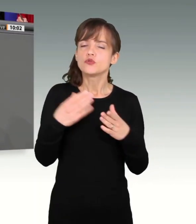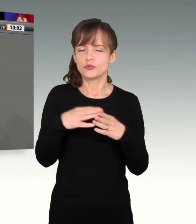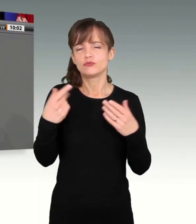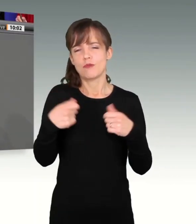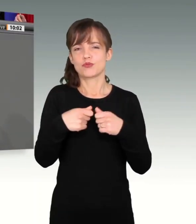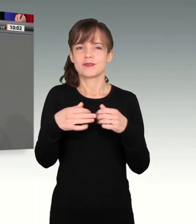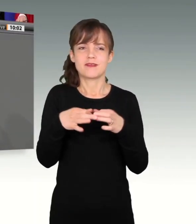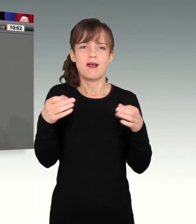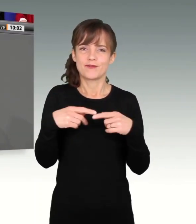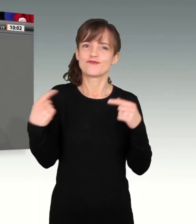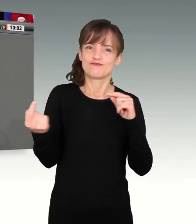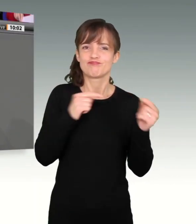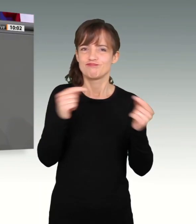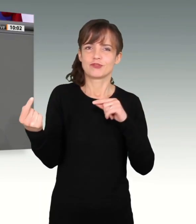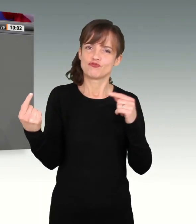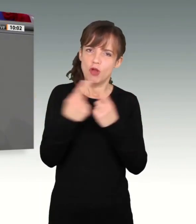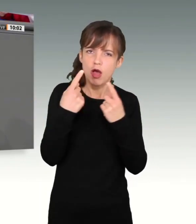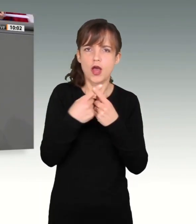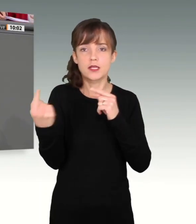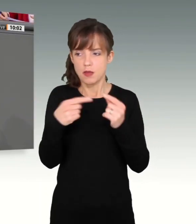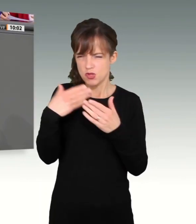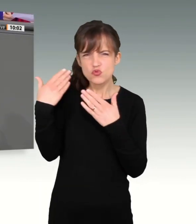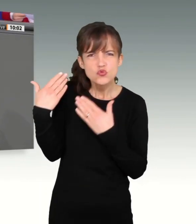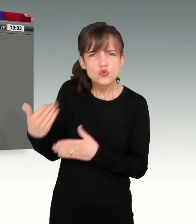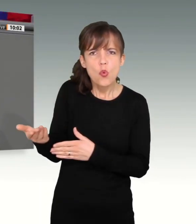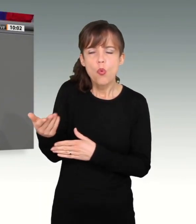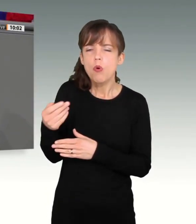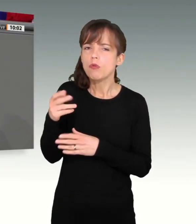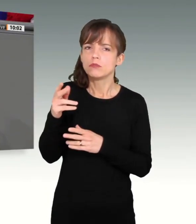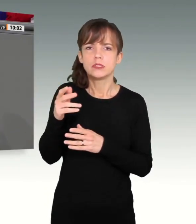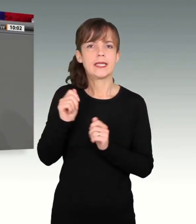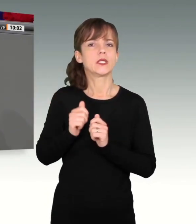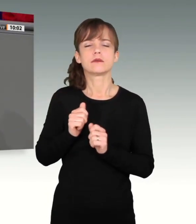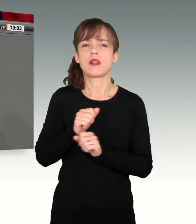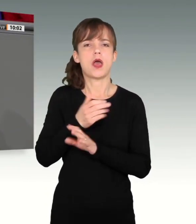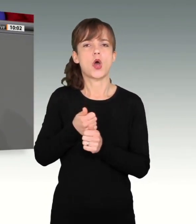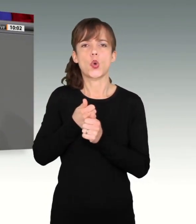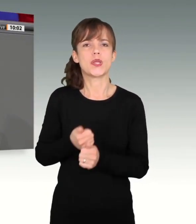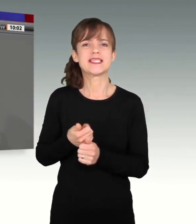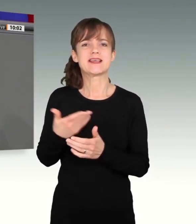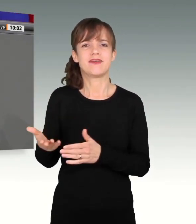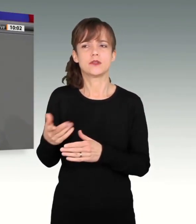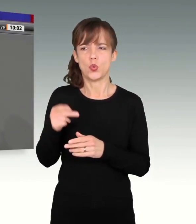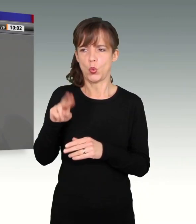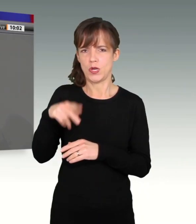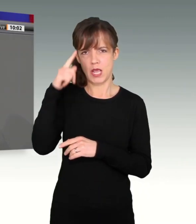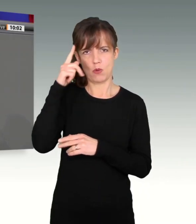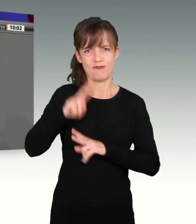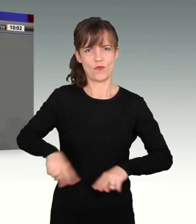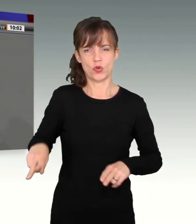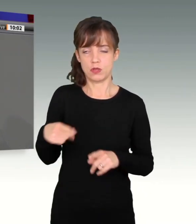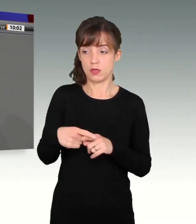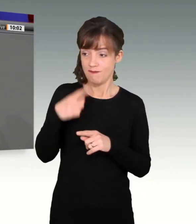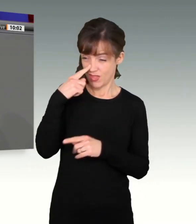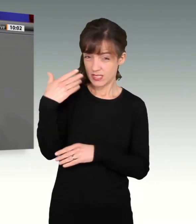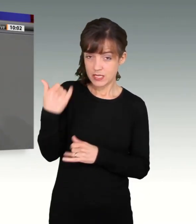hier machen, das ist im höchsten Maße inkonsequent und damit unglaubwürdig. Und es schadet unserem Ansehen als